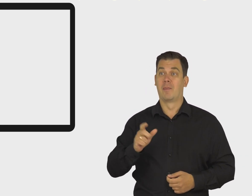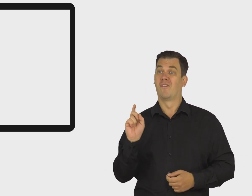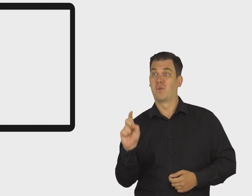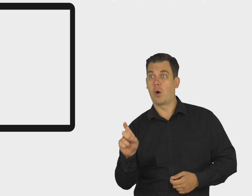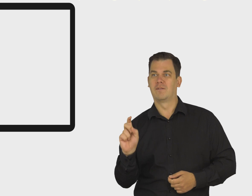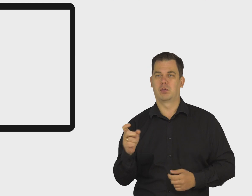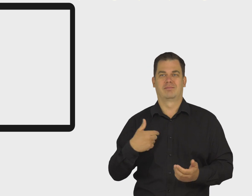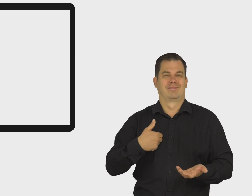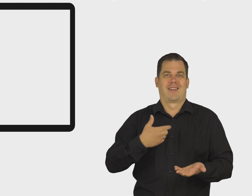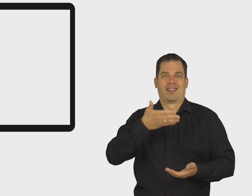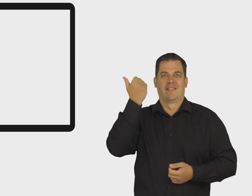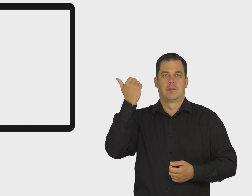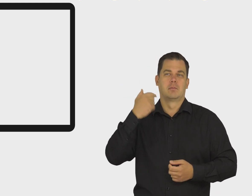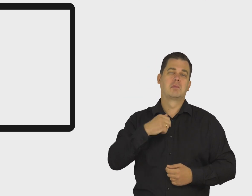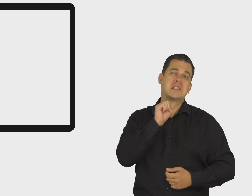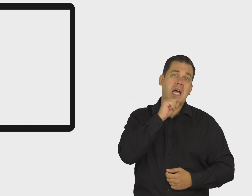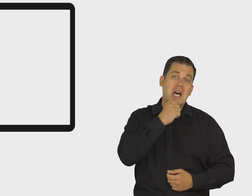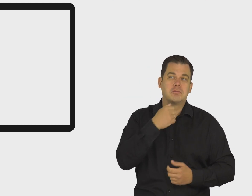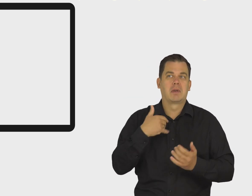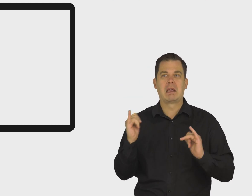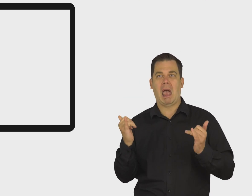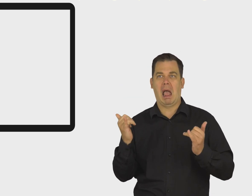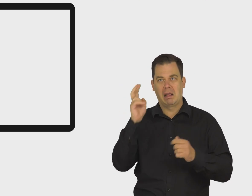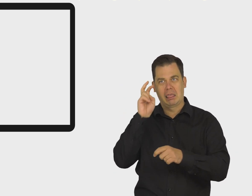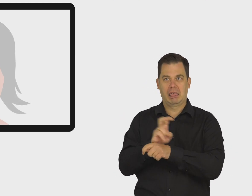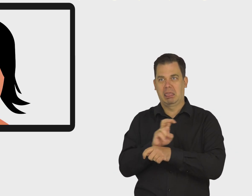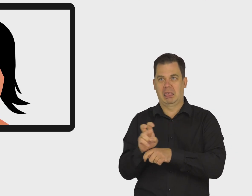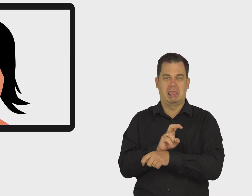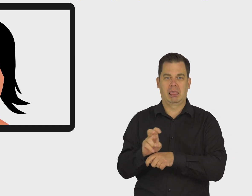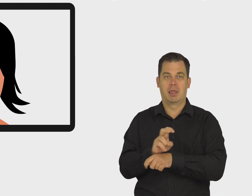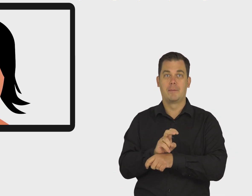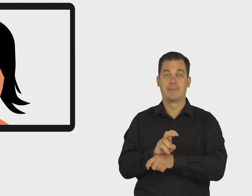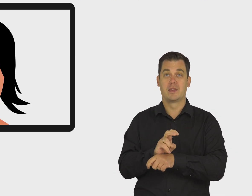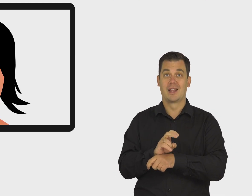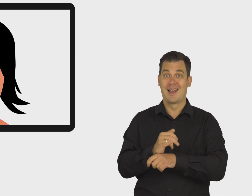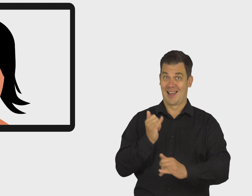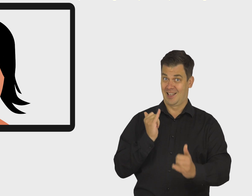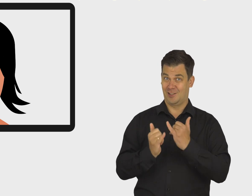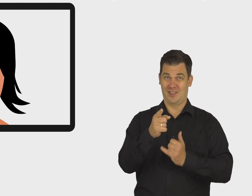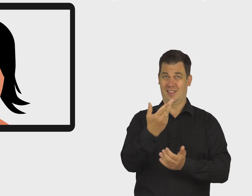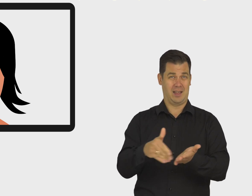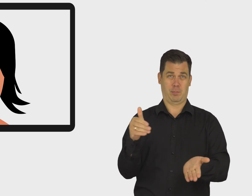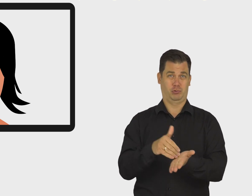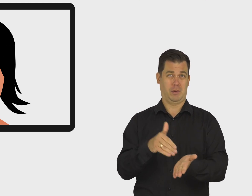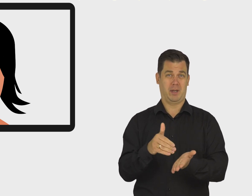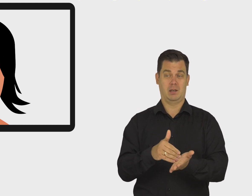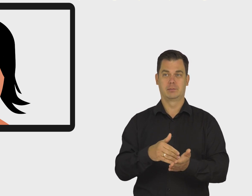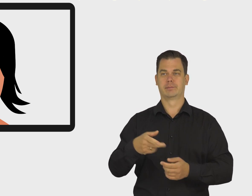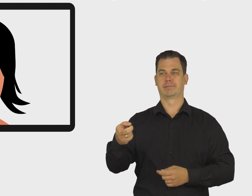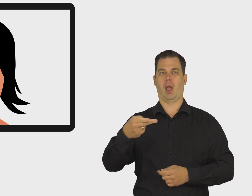włączyć, np. dla osób starszych. Jednak dla osób, które nie potrzebują napisów, stanowią one